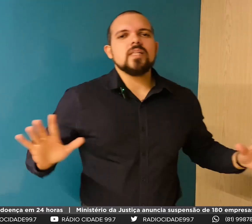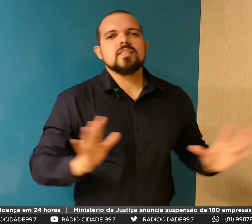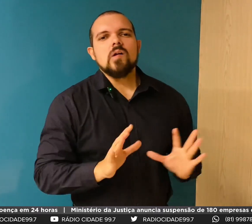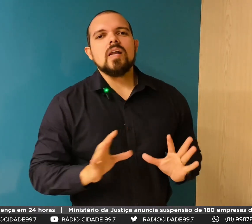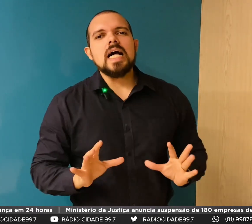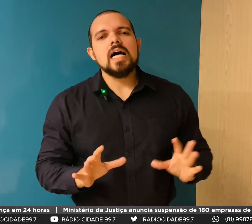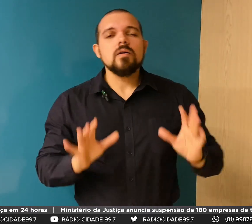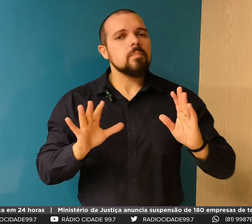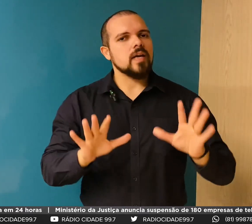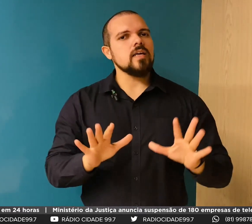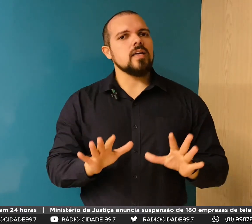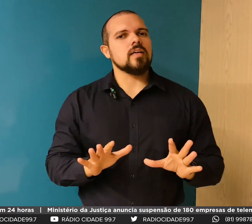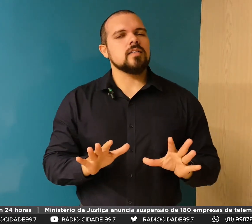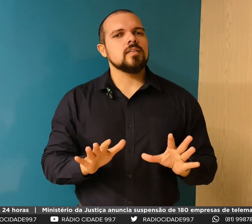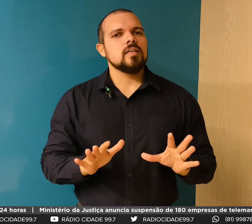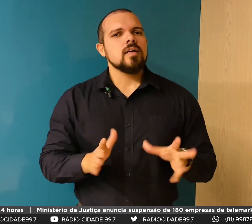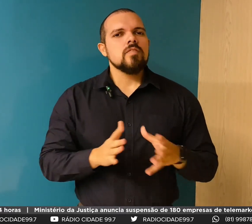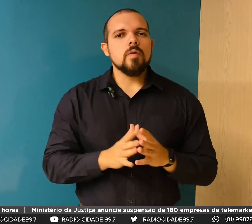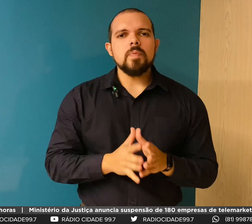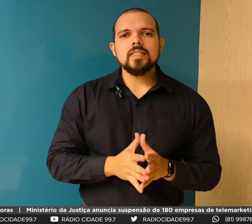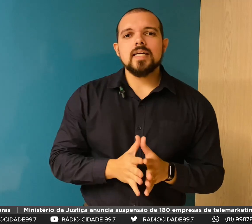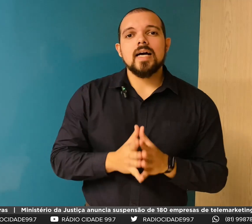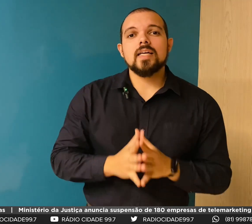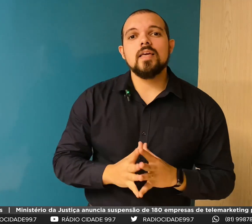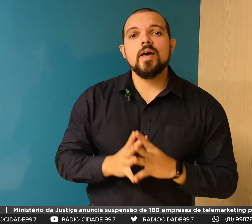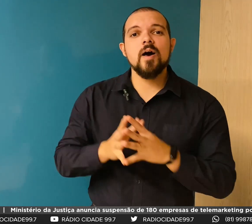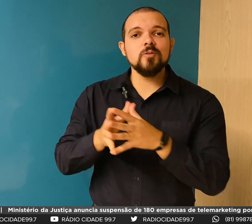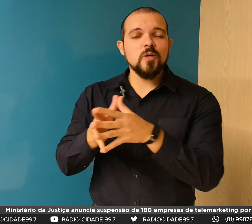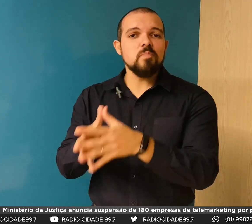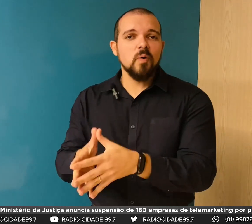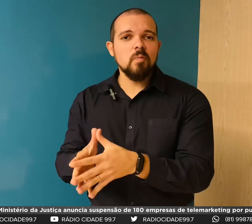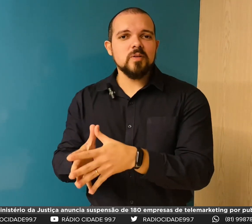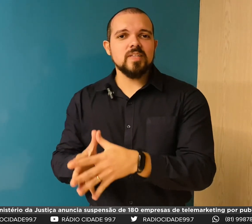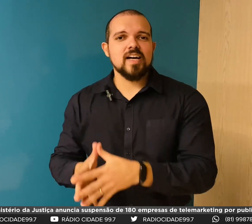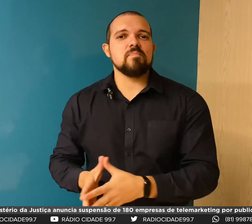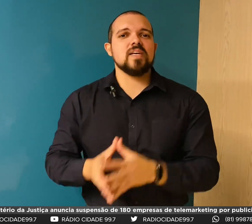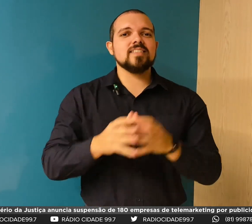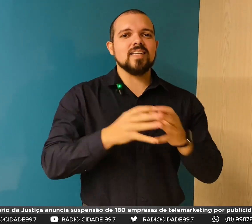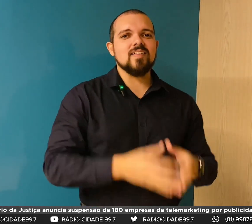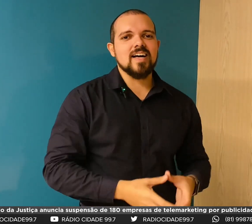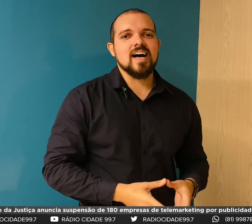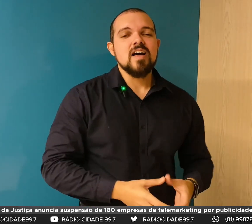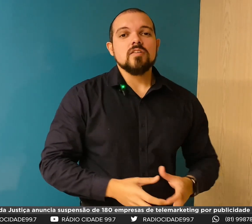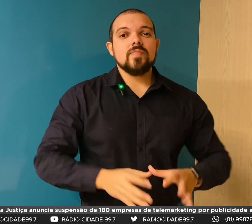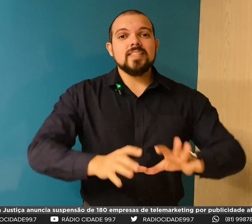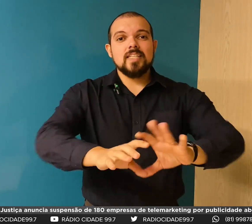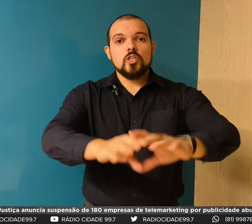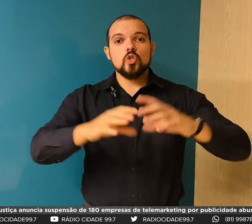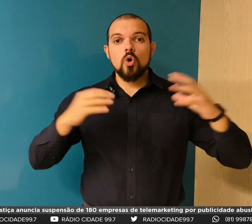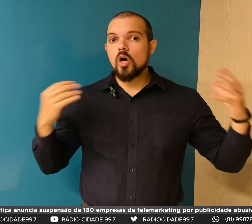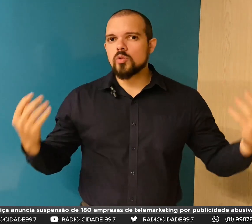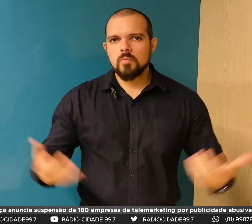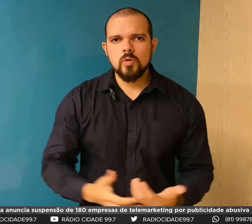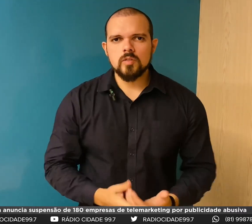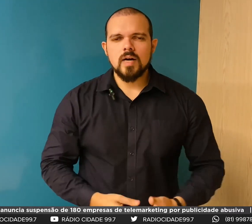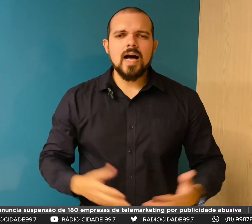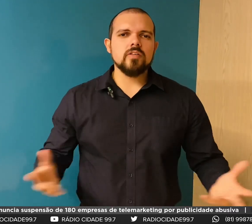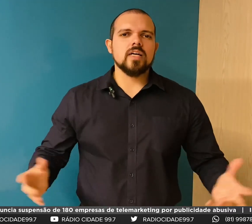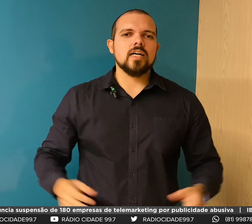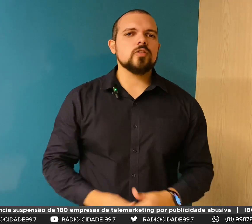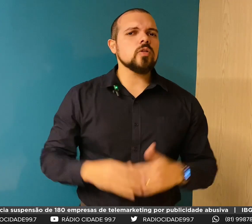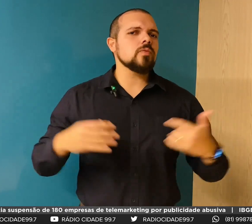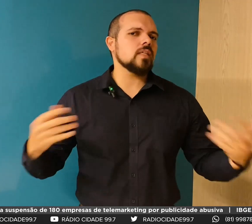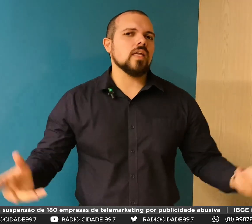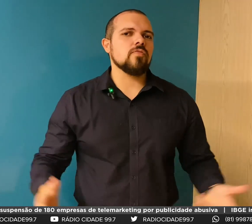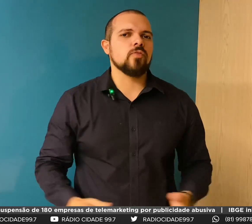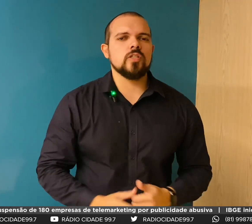Todo mundo vende capinha de celular. Espera aí. Vamos pensar quem é o teu público da capinha de celular. Você vai atender todo mundo.